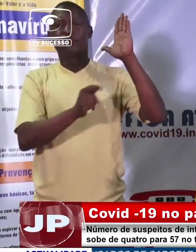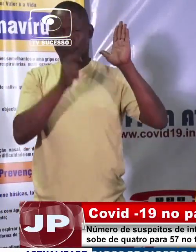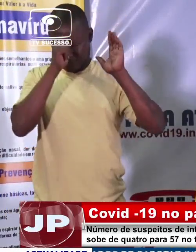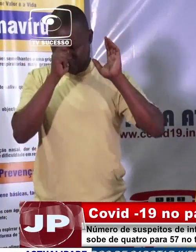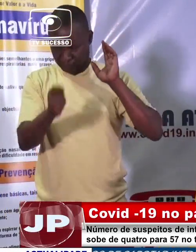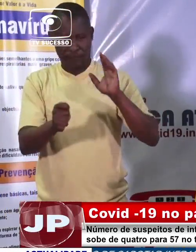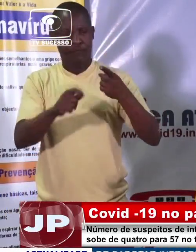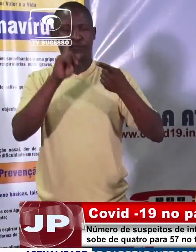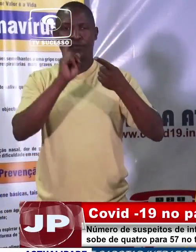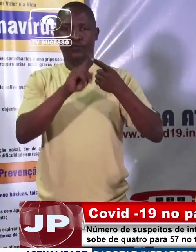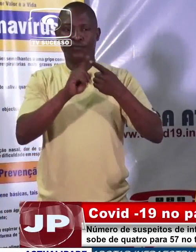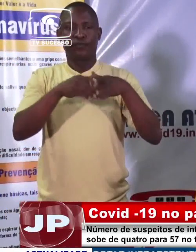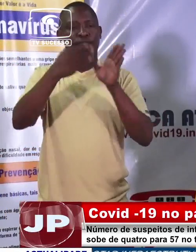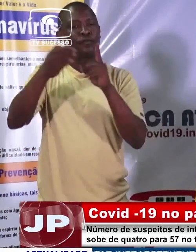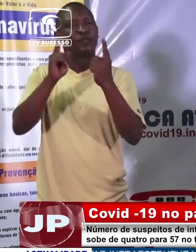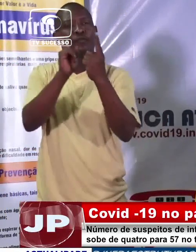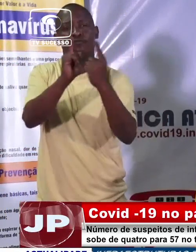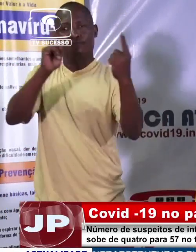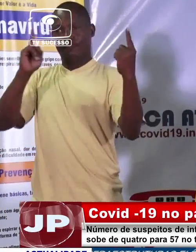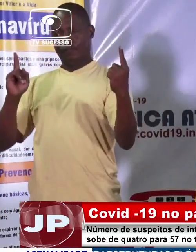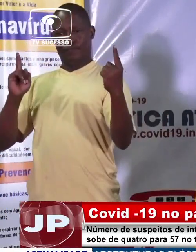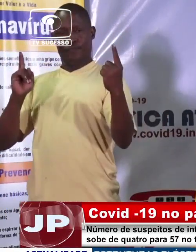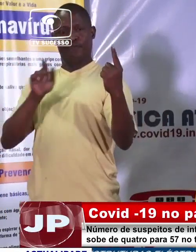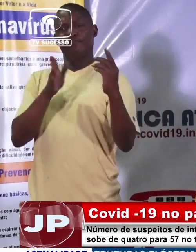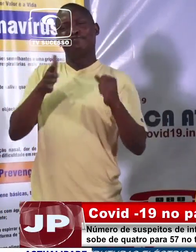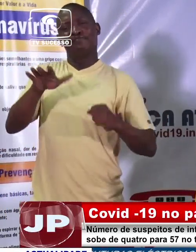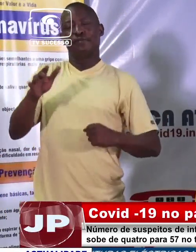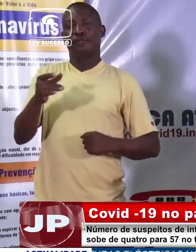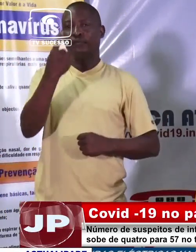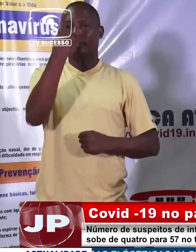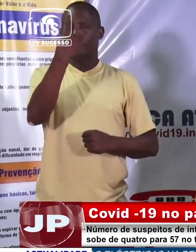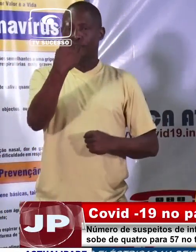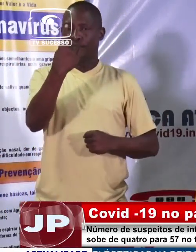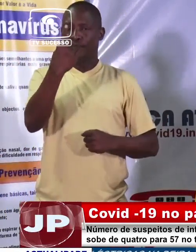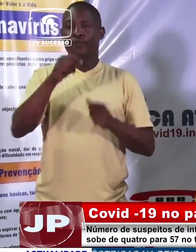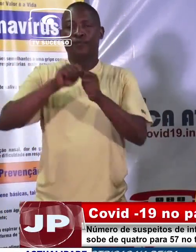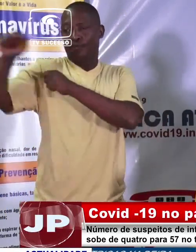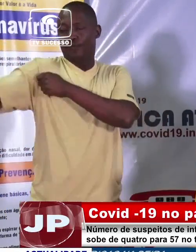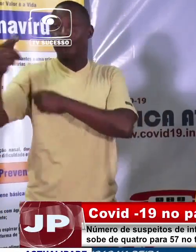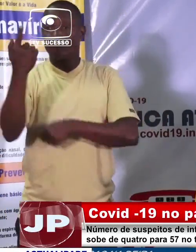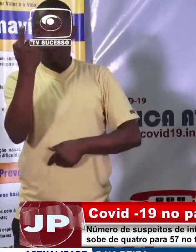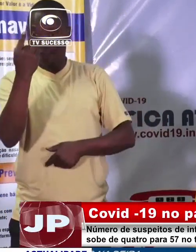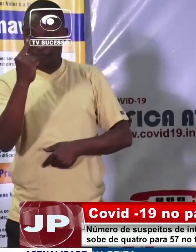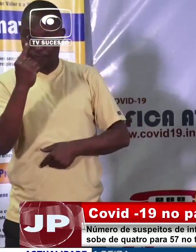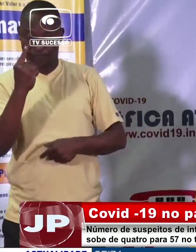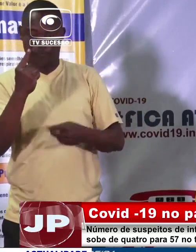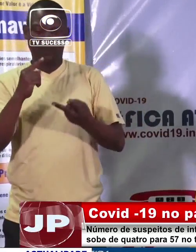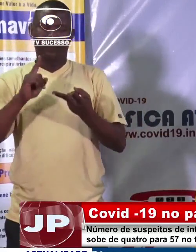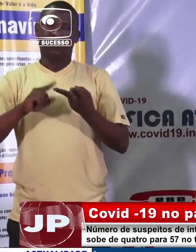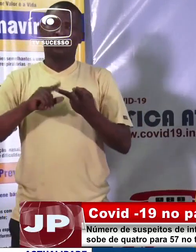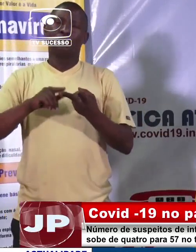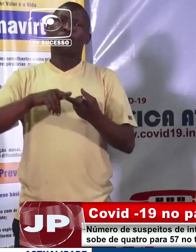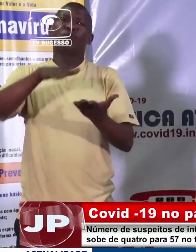distanciamento social de, no mínimo, um metro e meio em cada um de nós, onde quer que a gente estejamos e